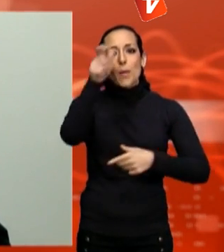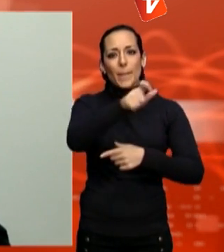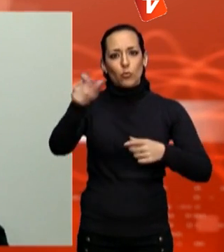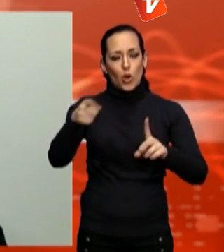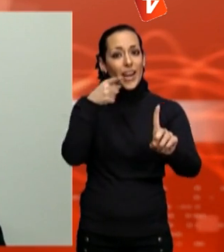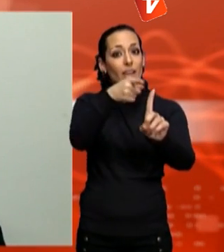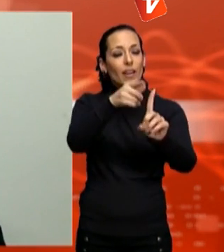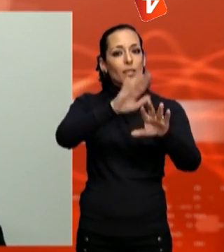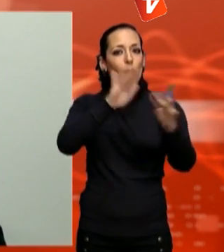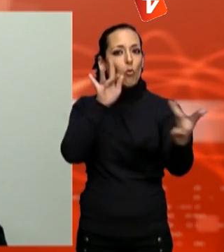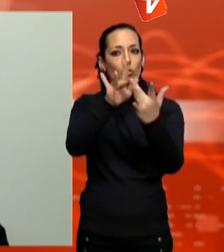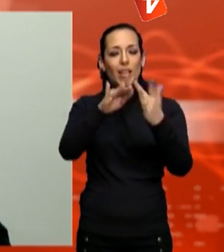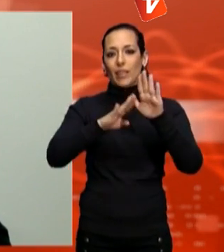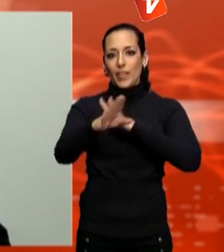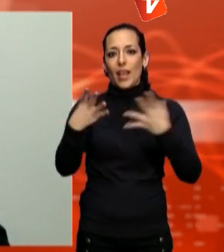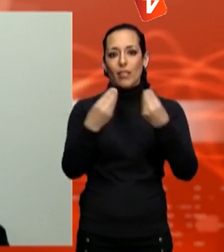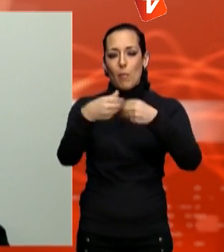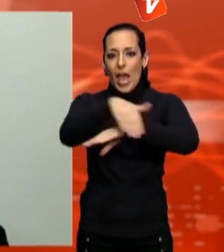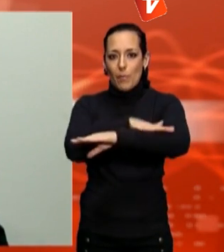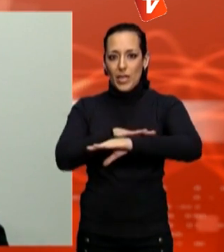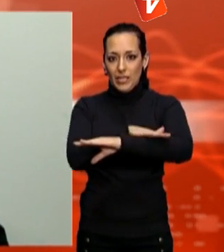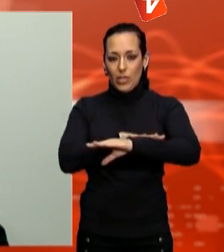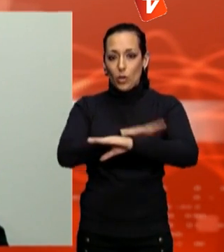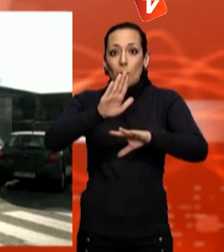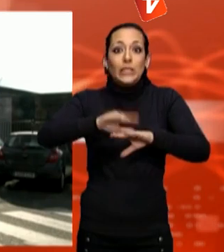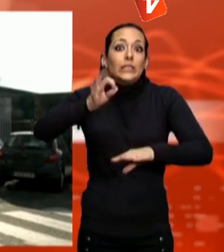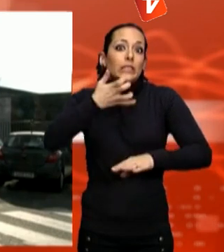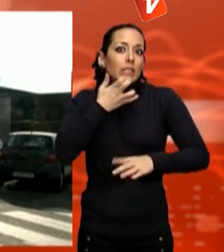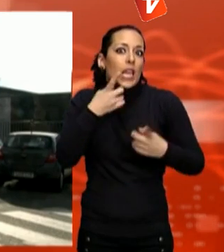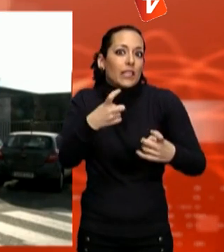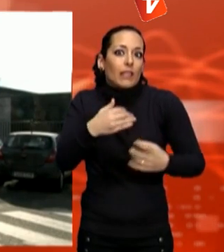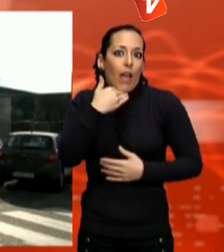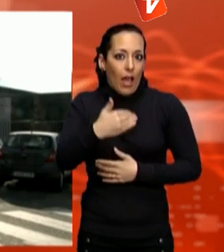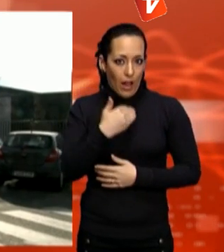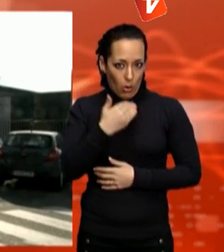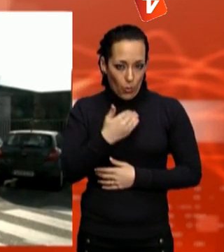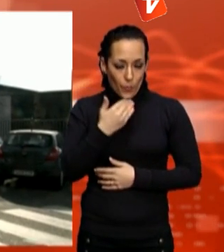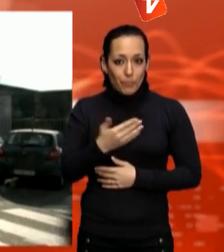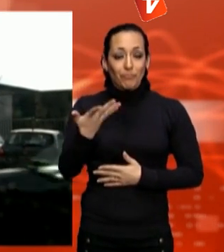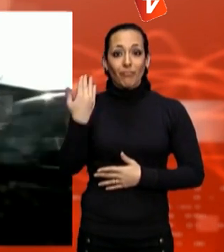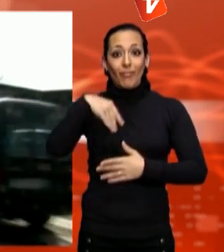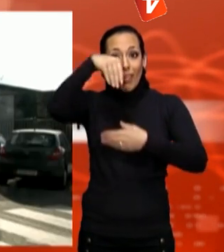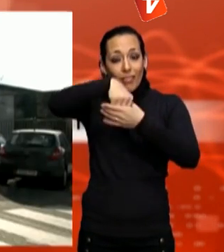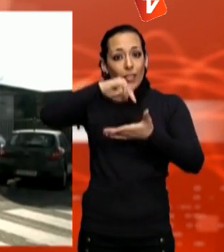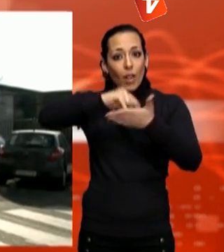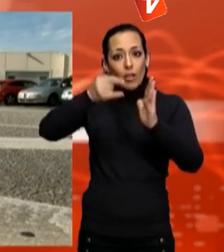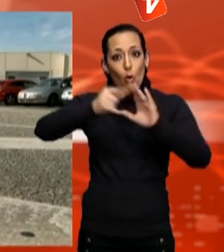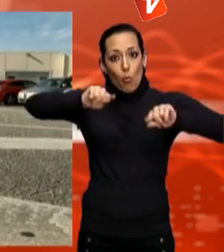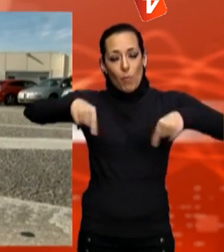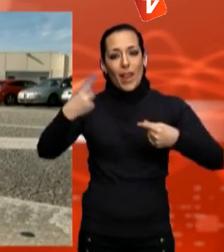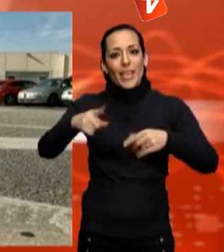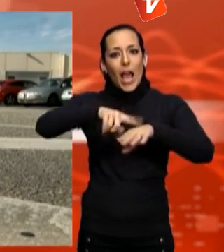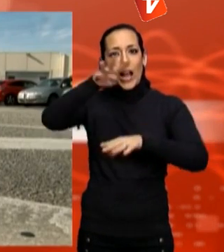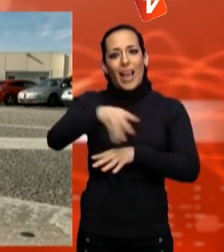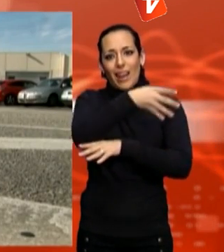cosa que ens fes falta i de fet ens fan falta moltes coses a dia d'avui. El conveni contempla un calendari de reunions periòdiques entre les dues parts